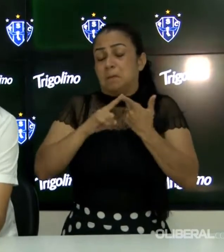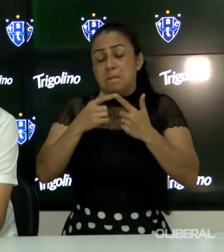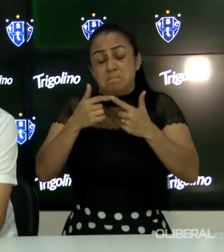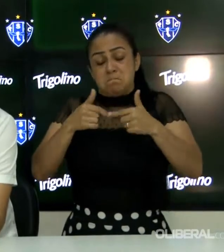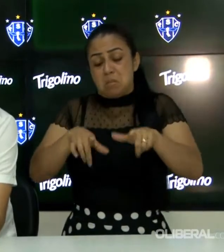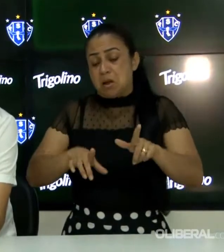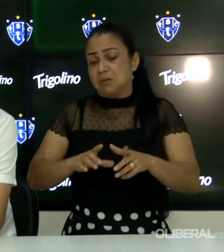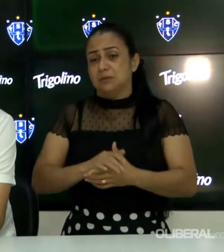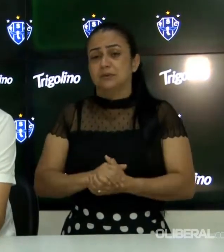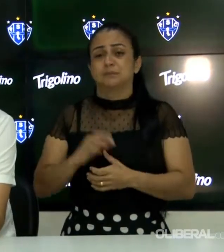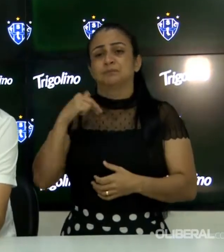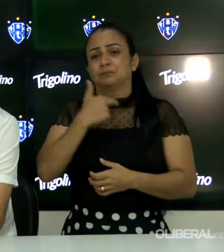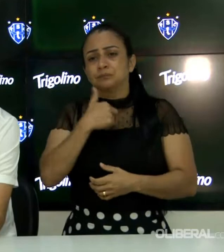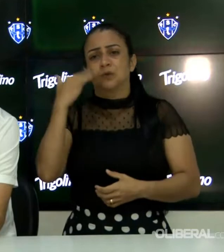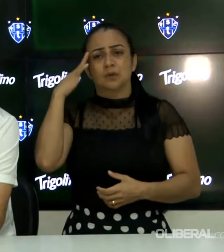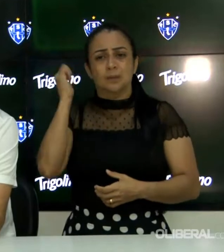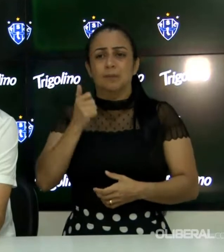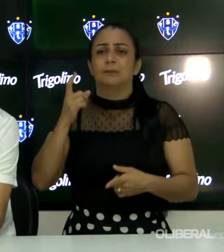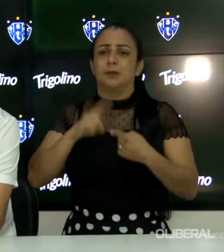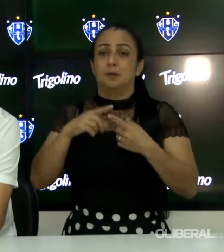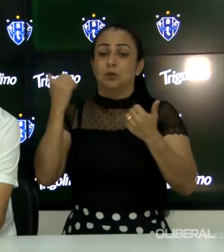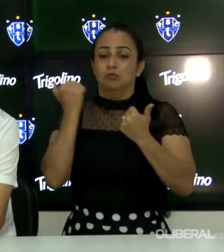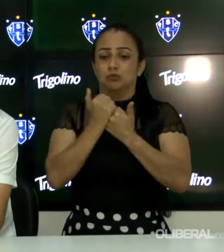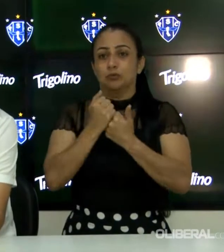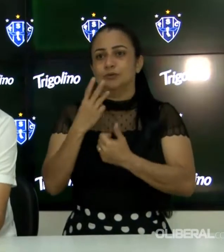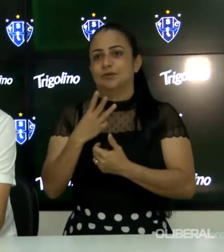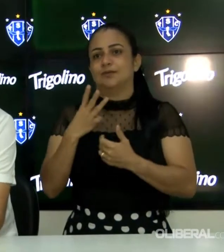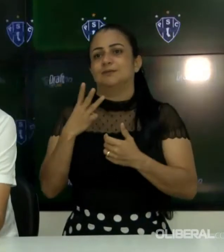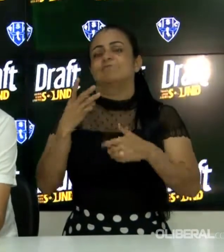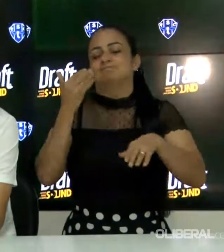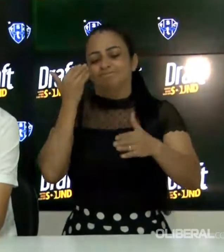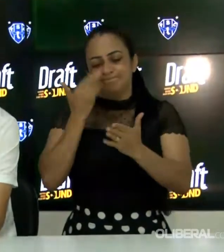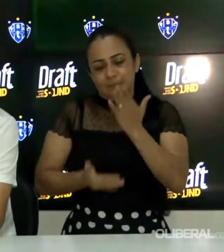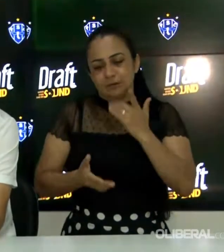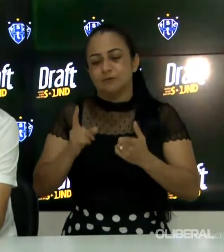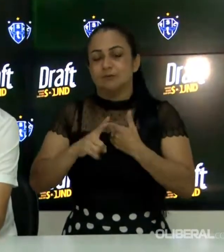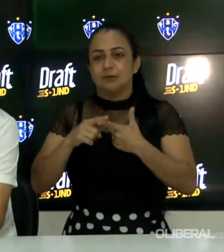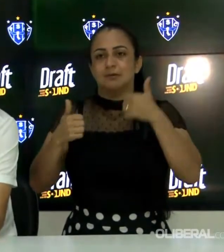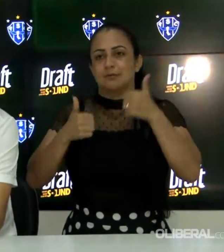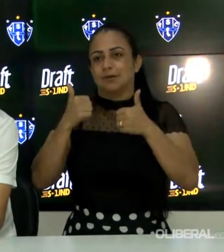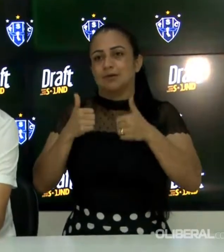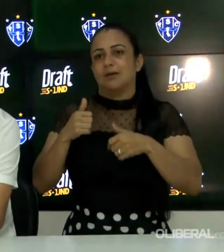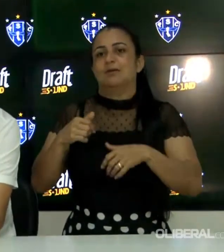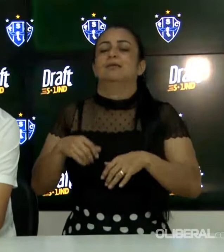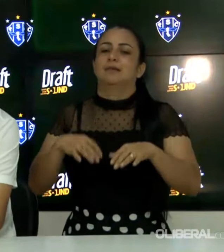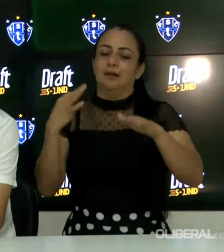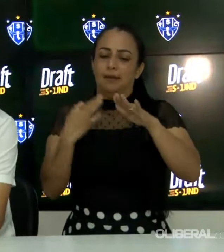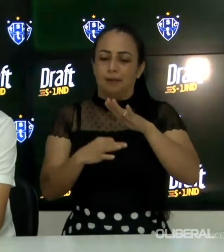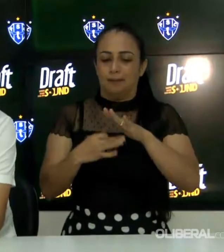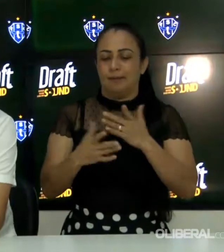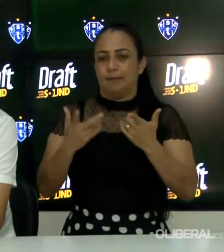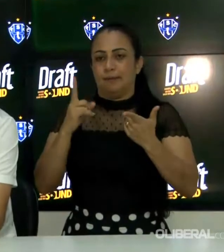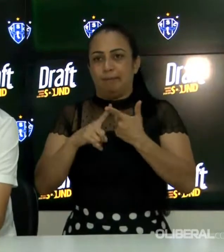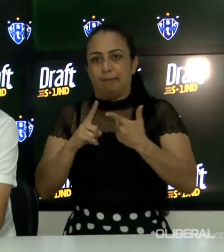Mas, logo que foi feita a terceira substituição, a gente sofreu o gol e perdia o jogador machucado, logo no lance, que eu acho que a falta foi a nossa favor, no Elton